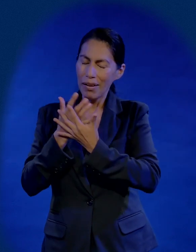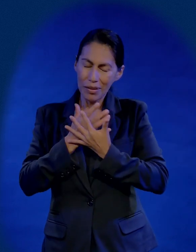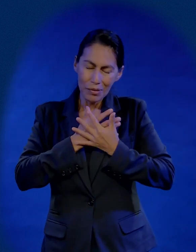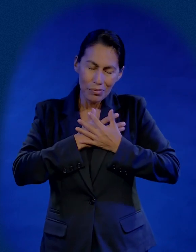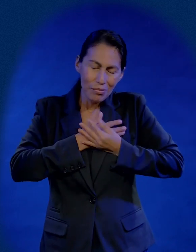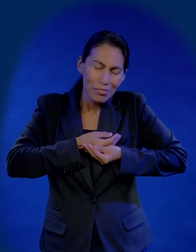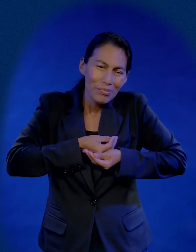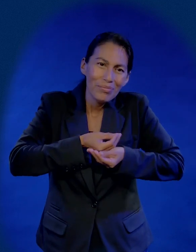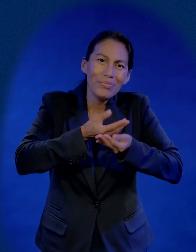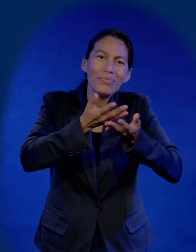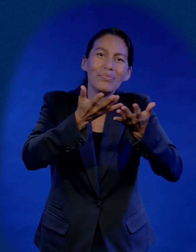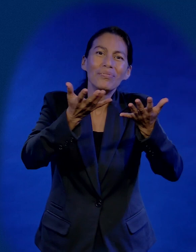amor